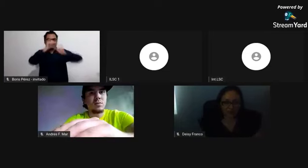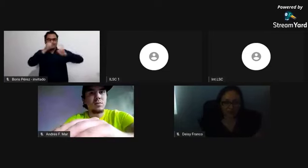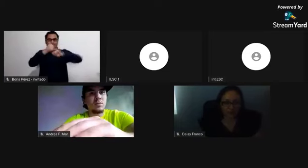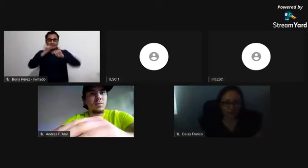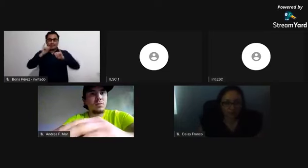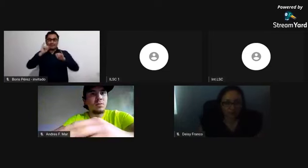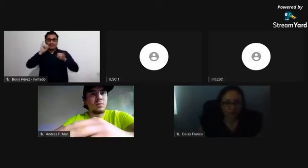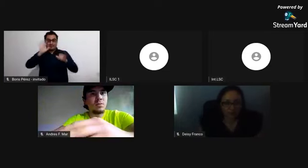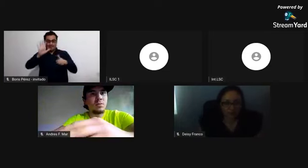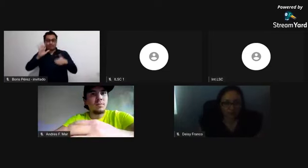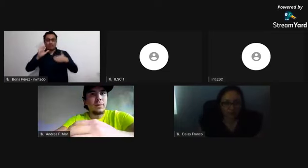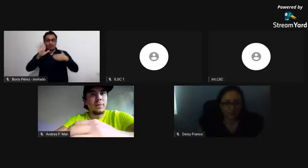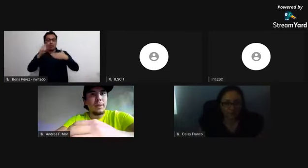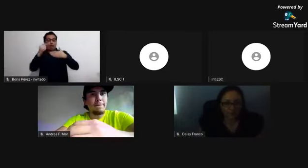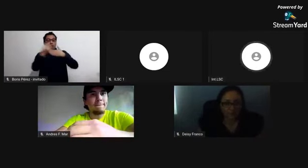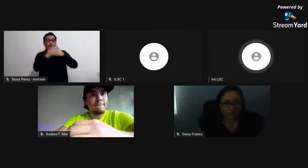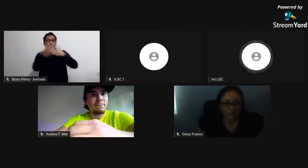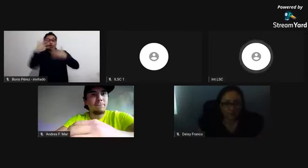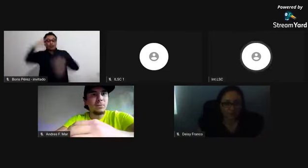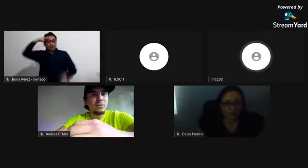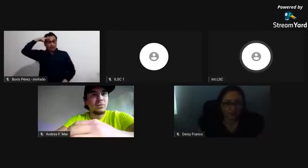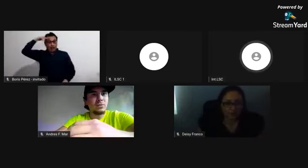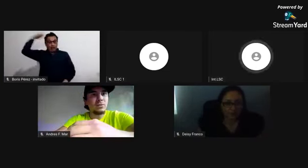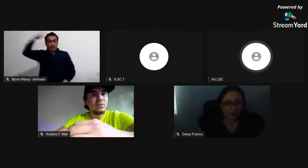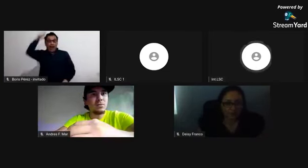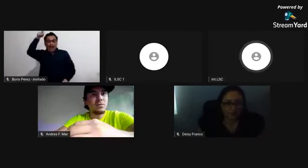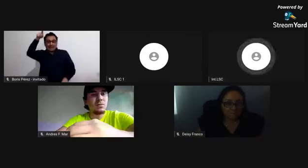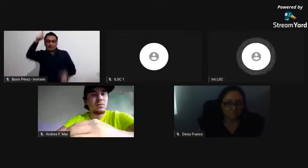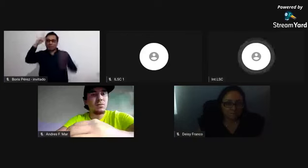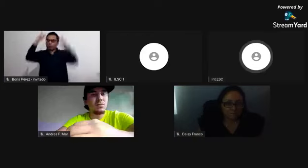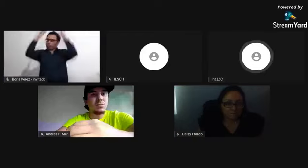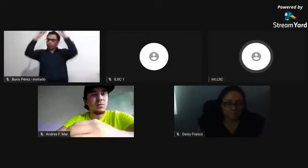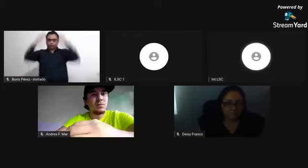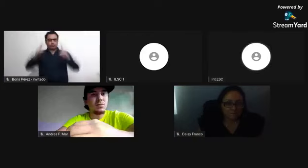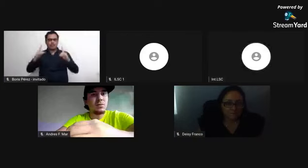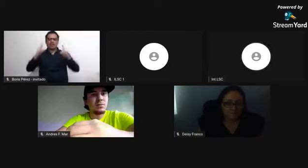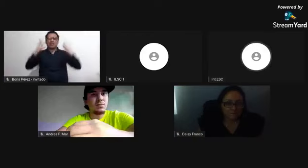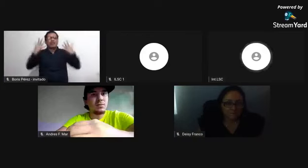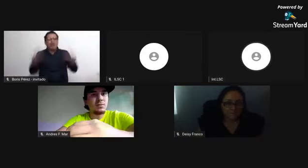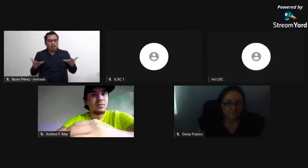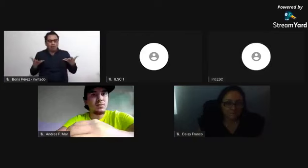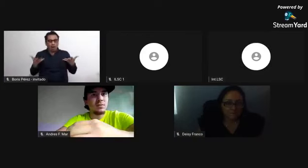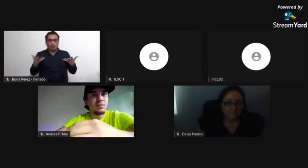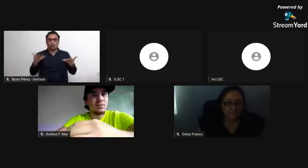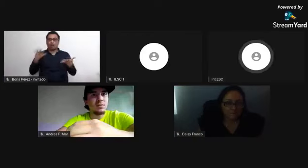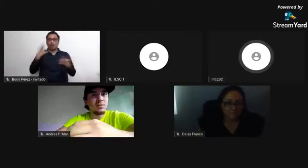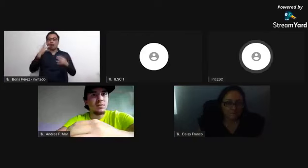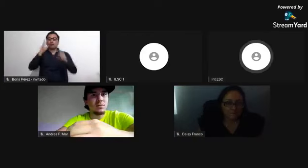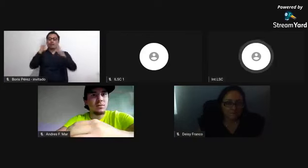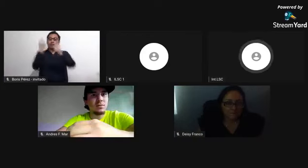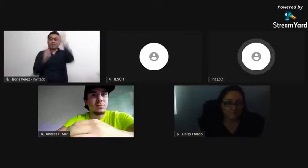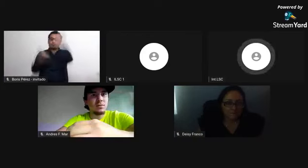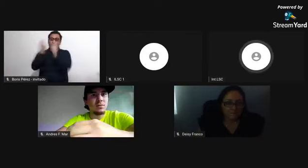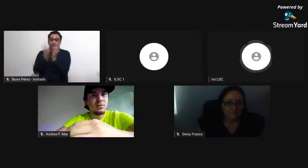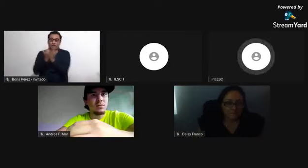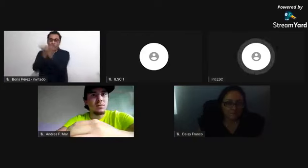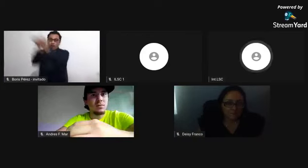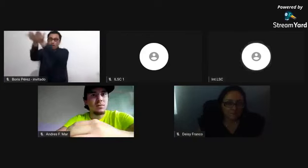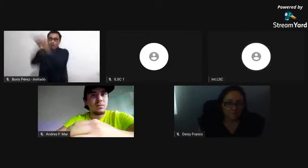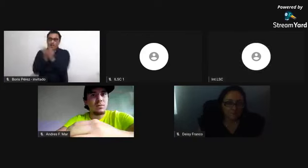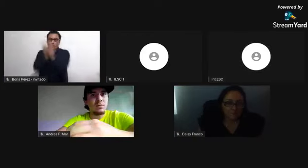ver quiénes iban buscando su liberación, ¿sí? Vemos como